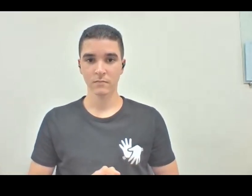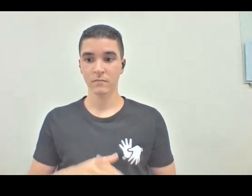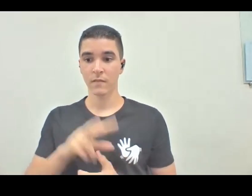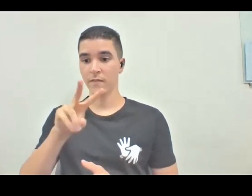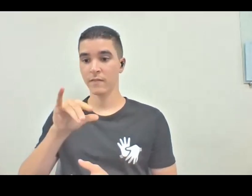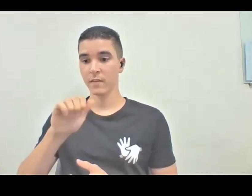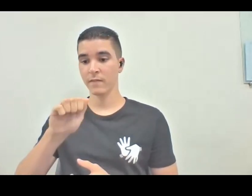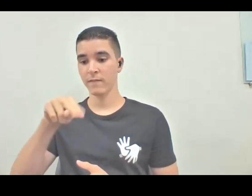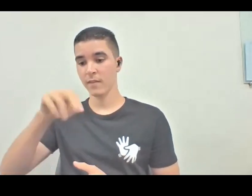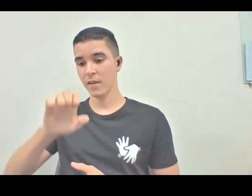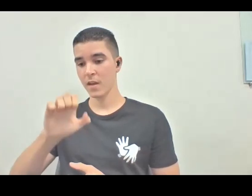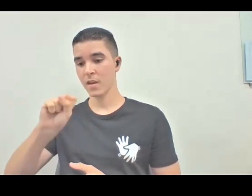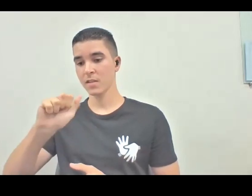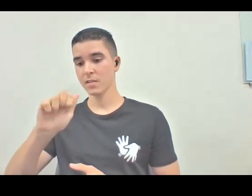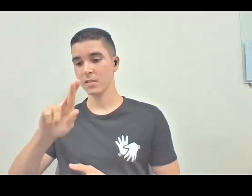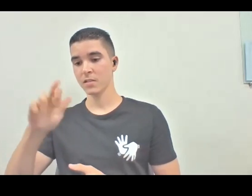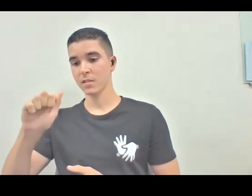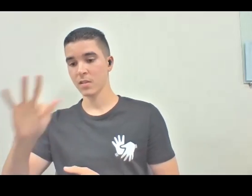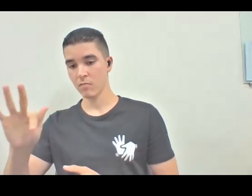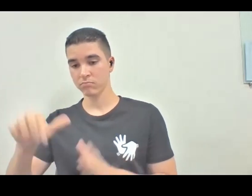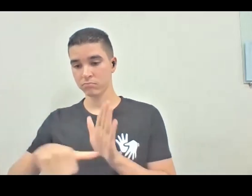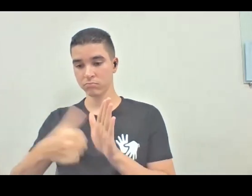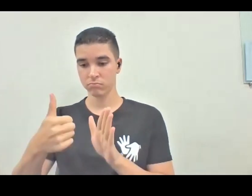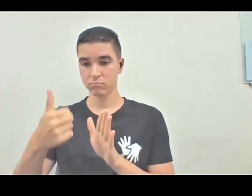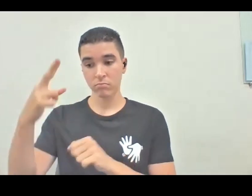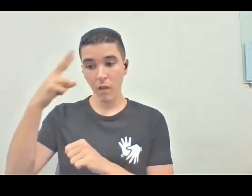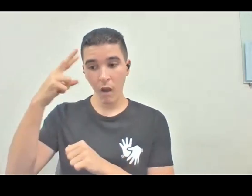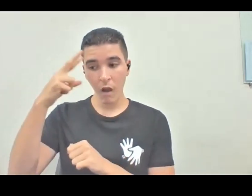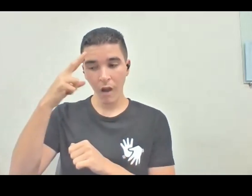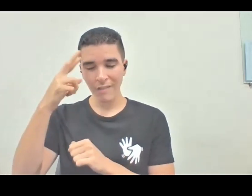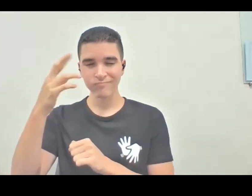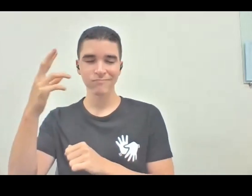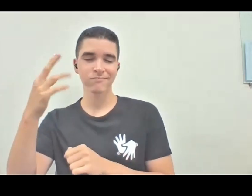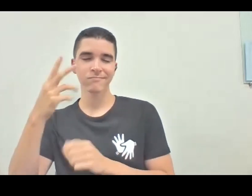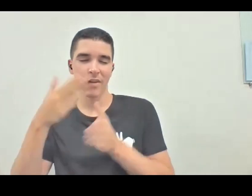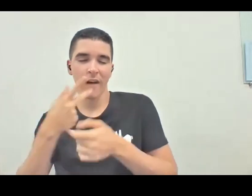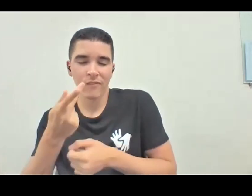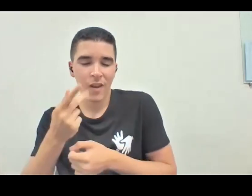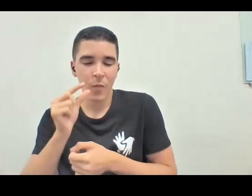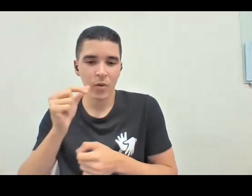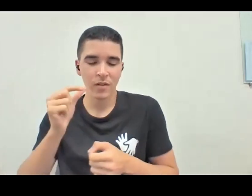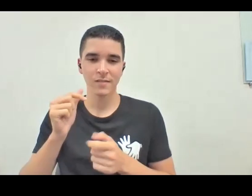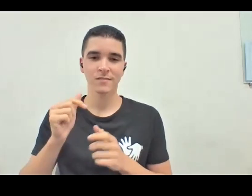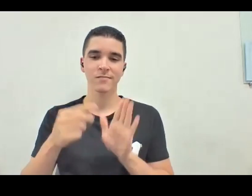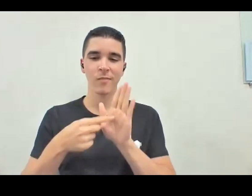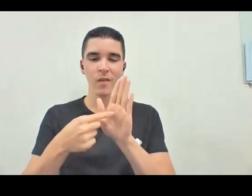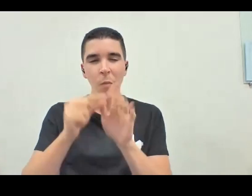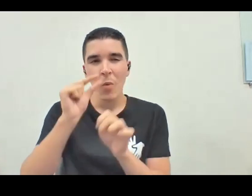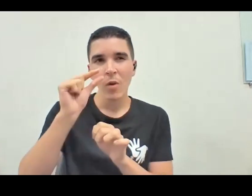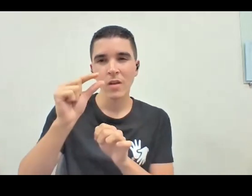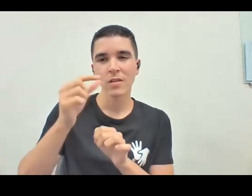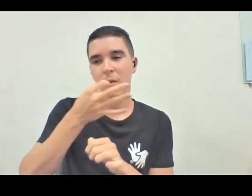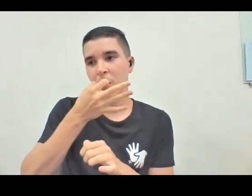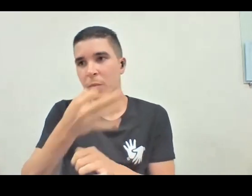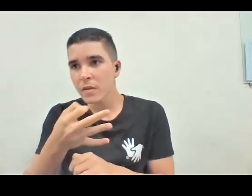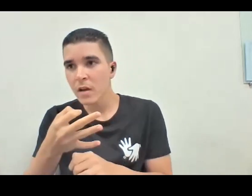já pela segunda vez, na segunda-feira eu, enfim, né, falei um pouquinho, apresentei um pouquinho aí do meu pensamento, né, as coisas que